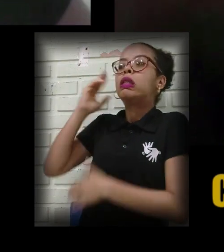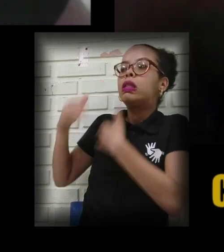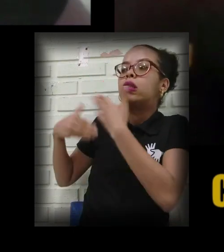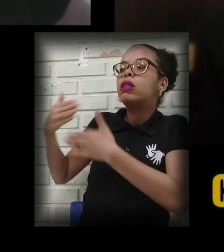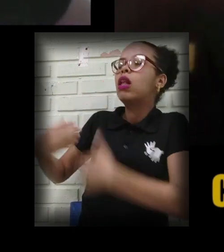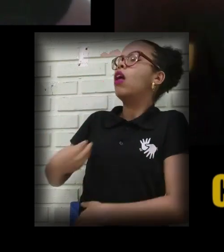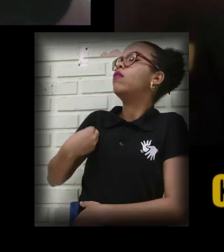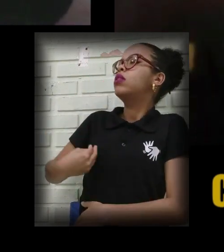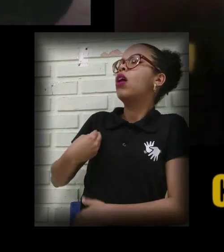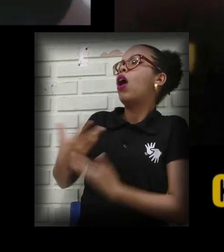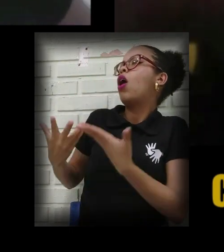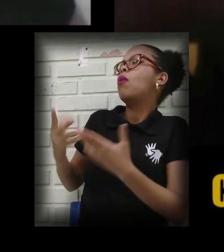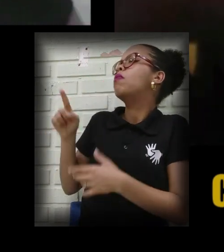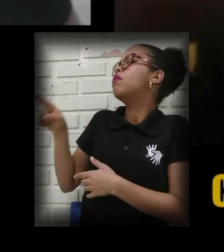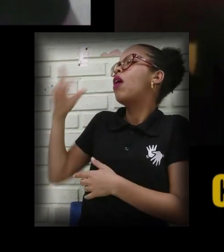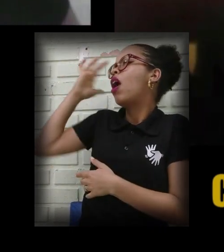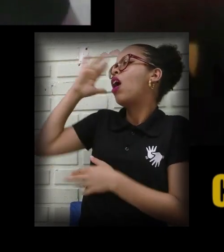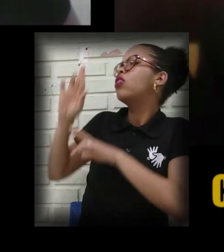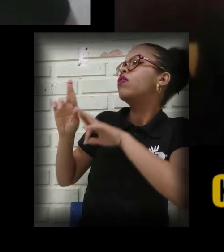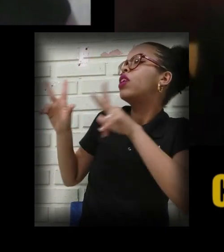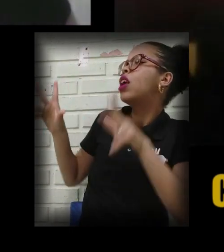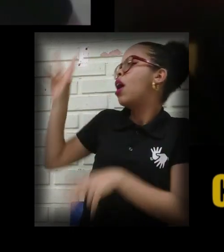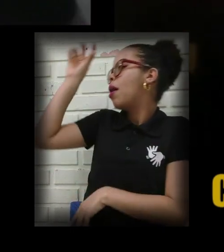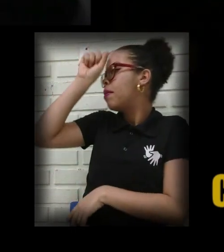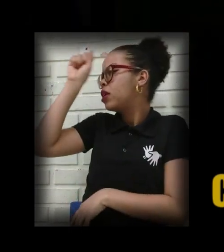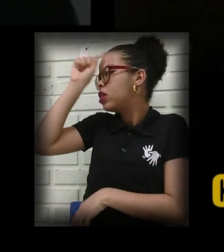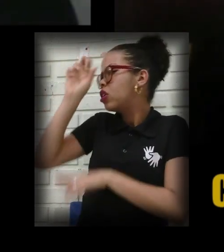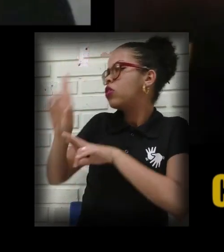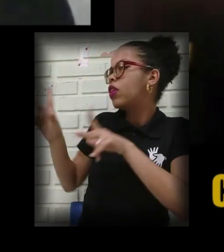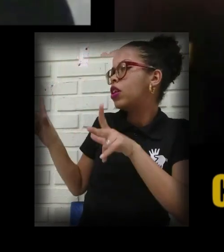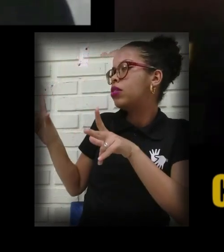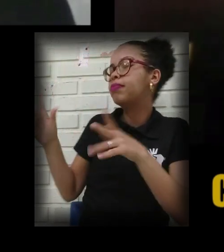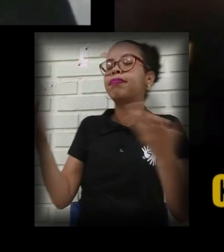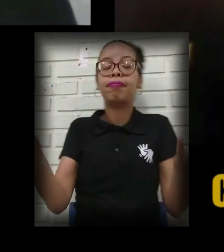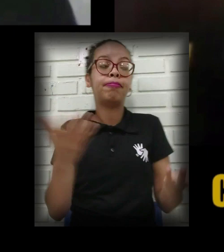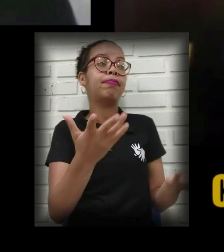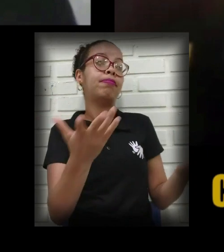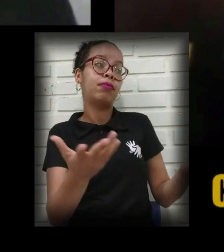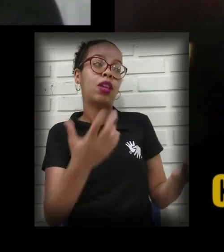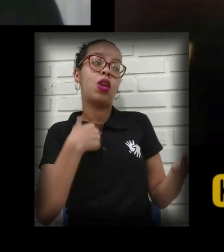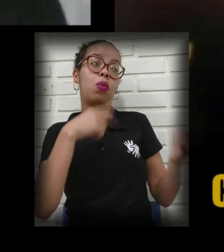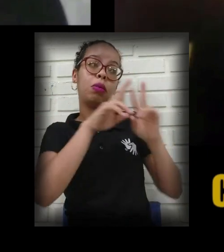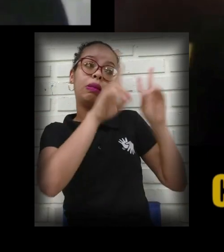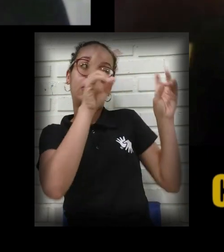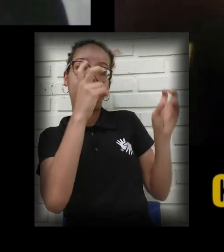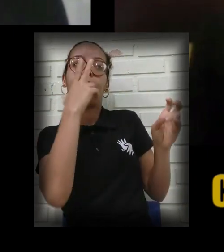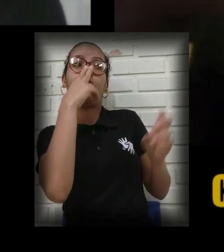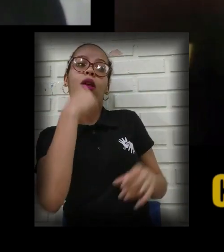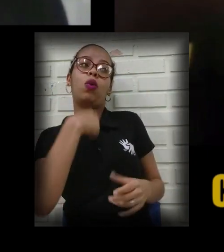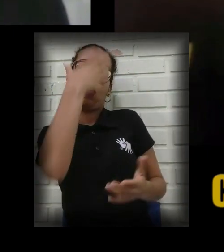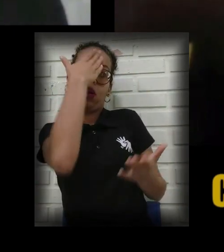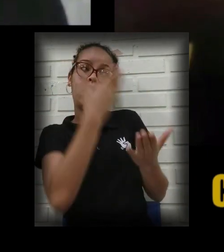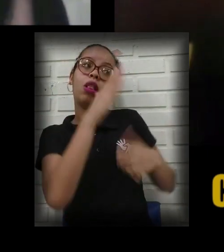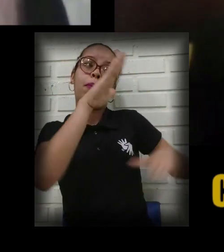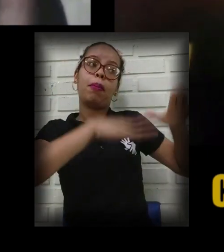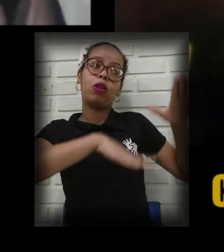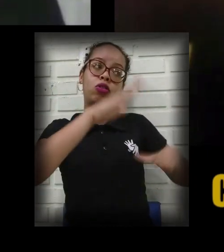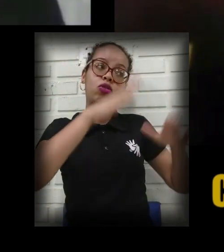Para você, tem uma diferença de aprendizado? Ó, nessa questão aí, eu acredito que depende muito da faixa etária.